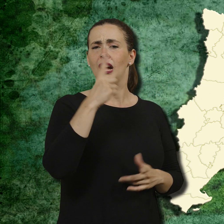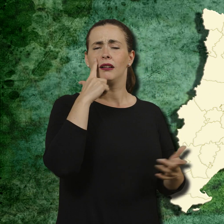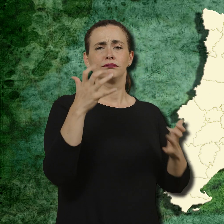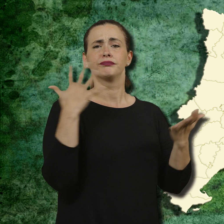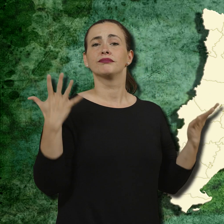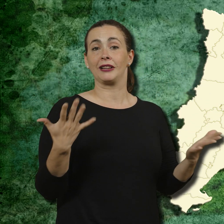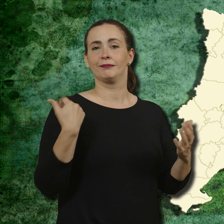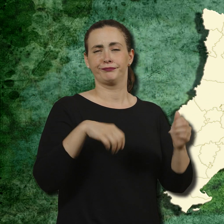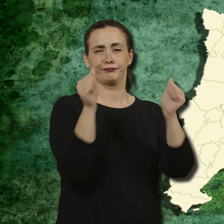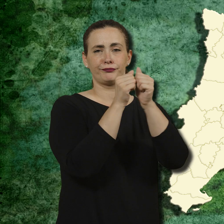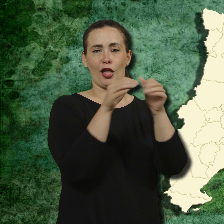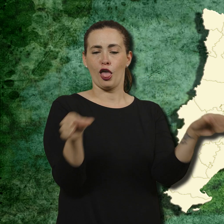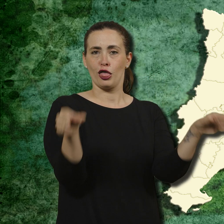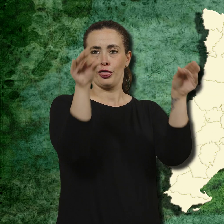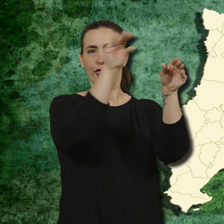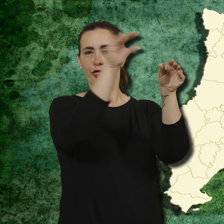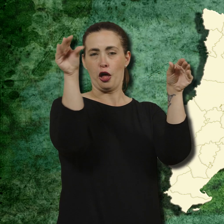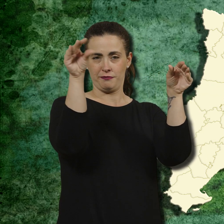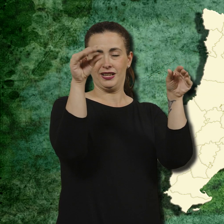Destacat, el dolmen de la Roca d'Antoni,